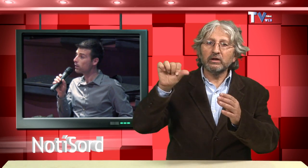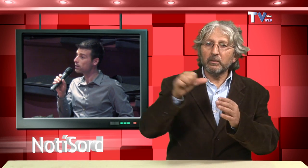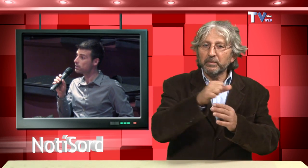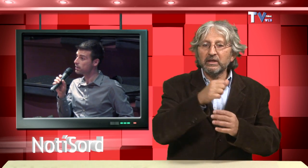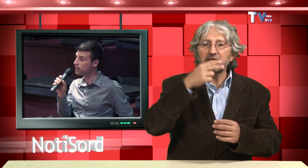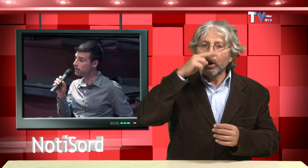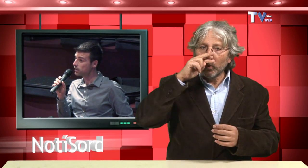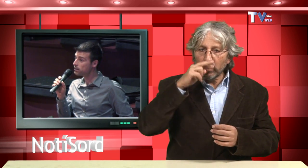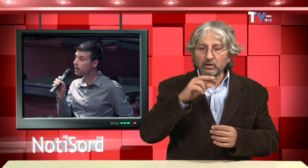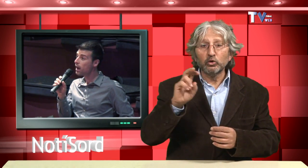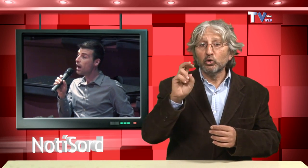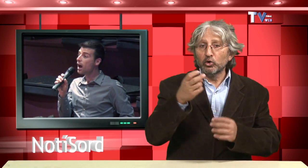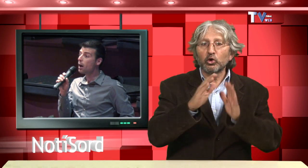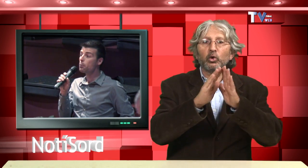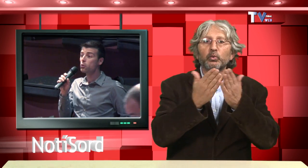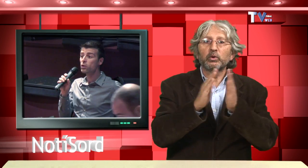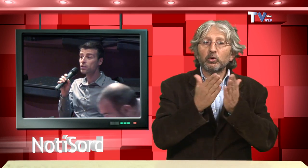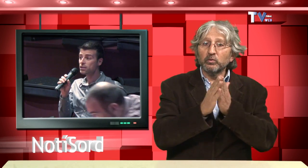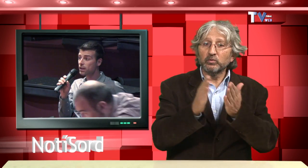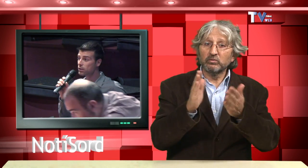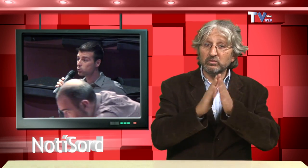el Museu del Tapís de Sant Cugat,